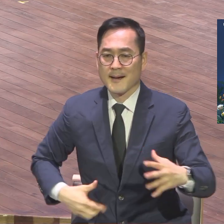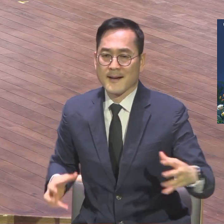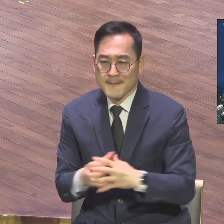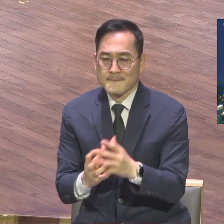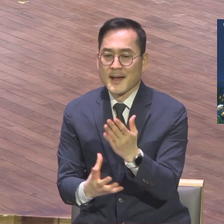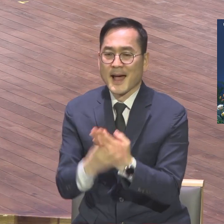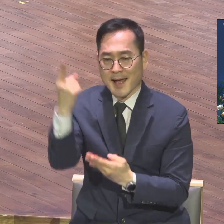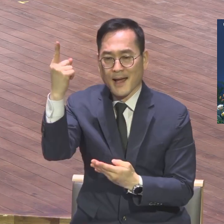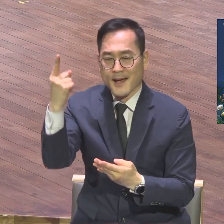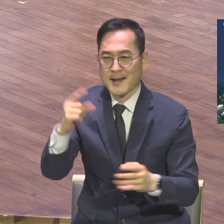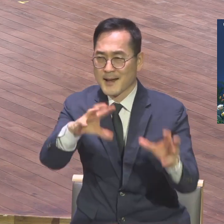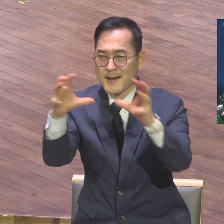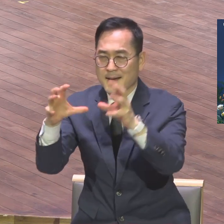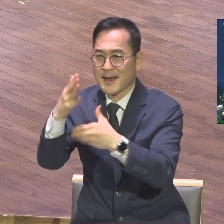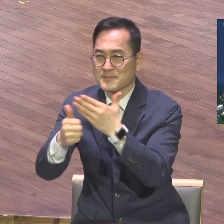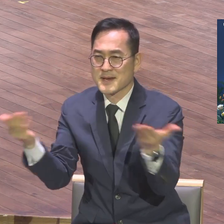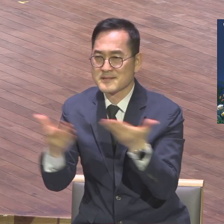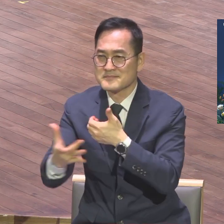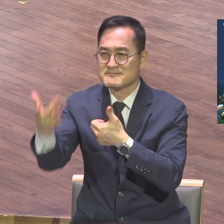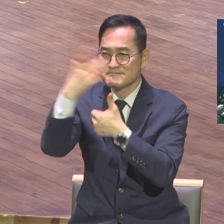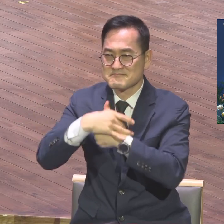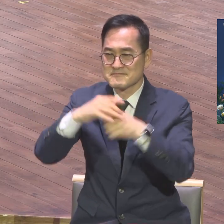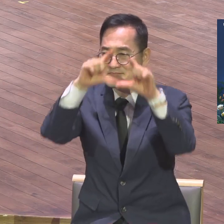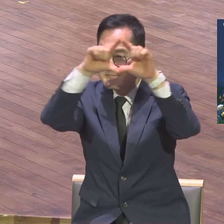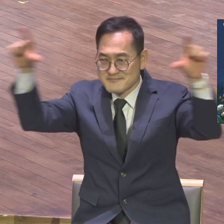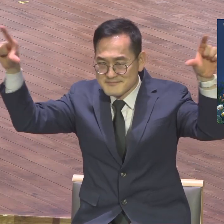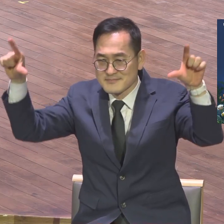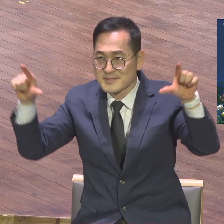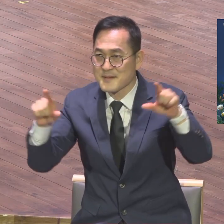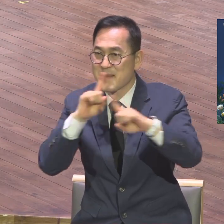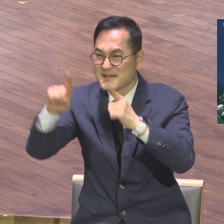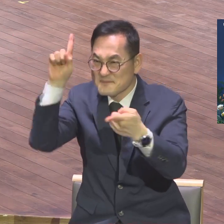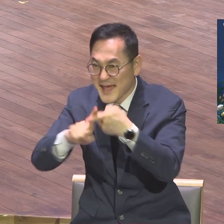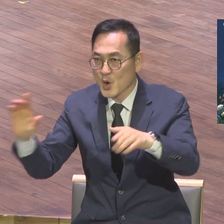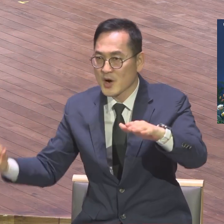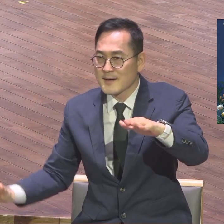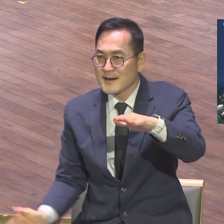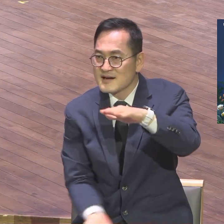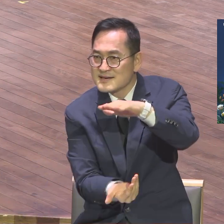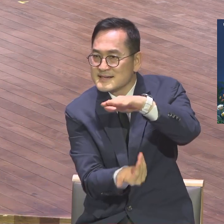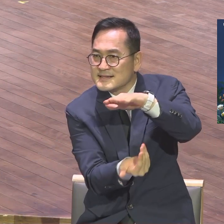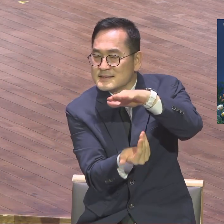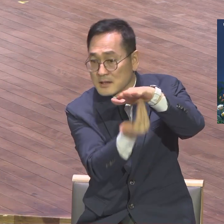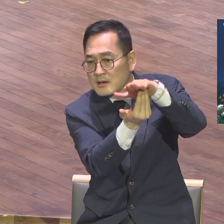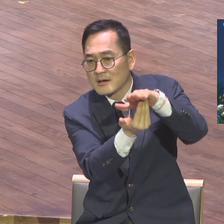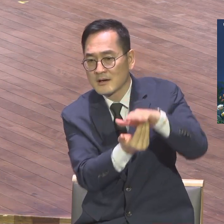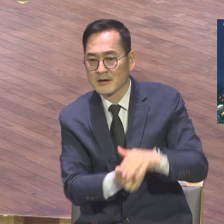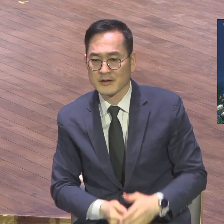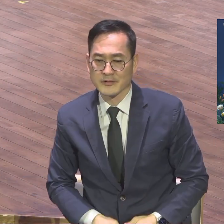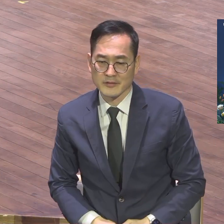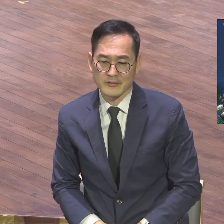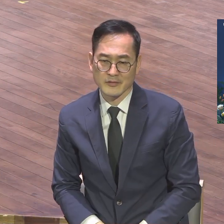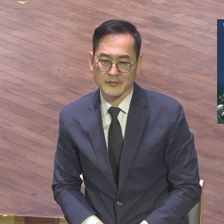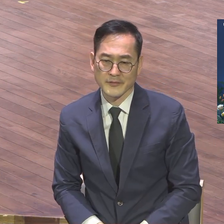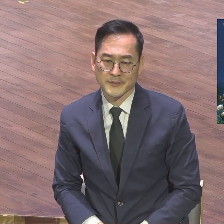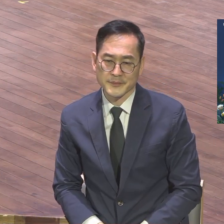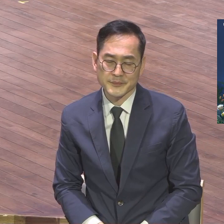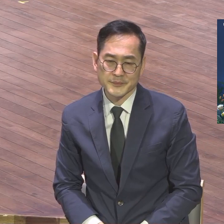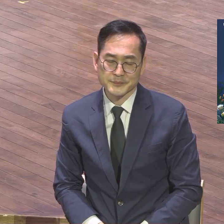얻은 이 은약이 그야말로 성취되는 발걸음이었습니다. 자 우리 이 시간 2023년